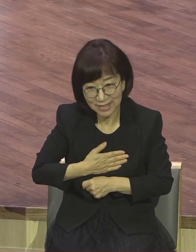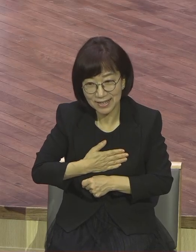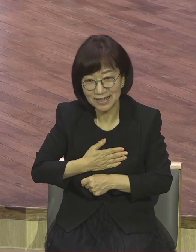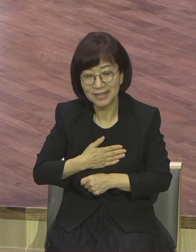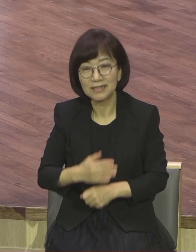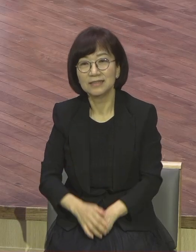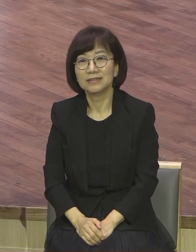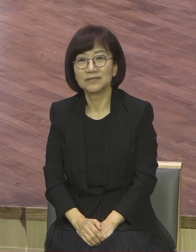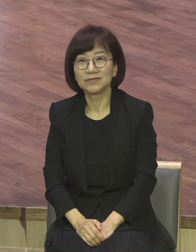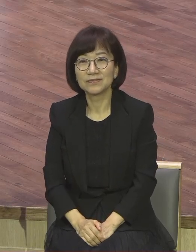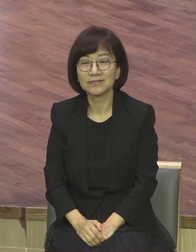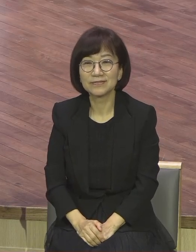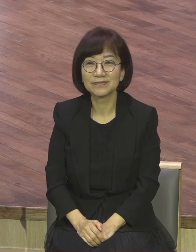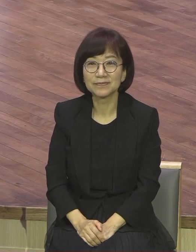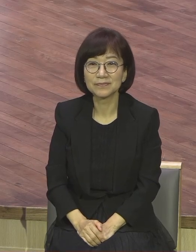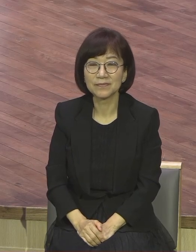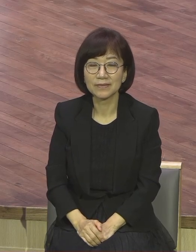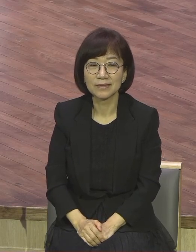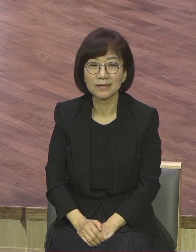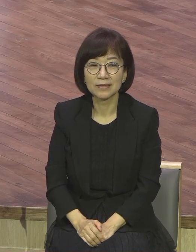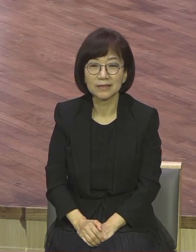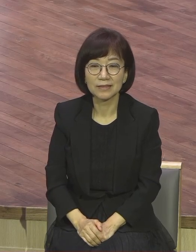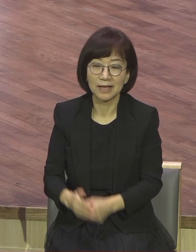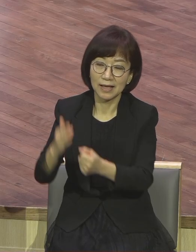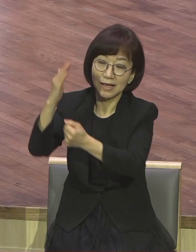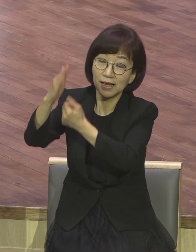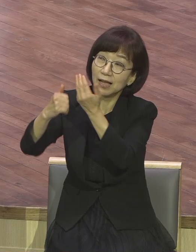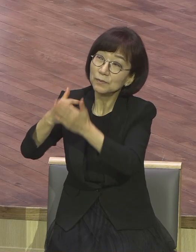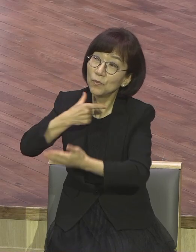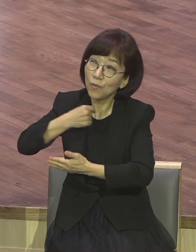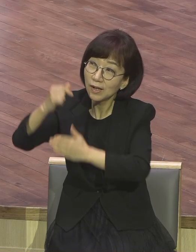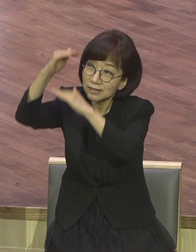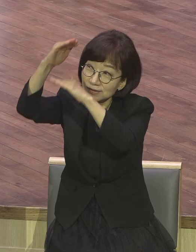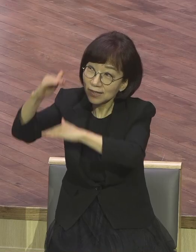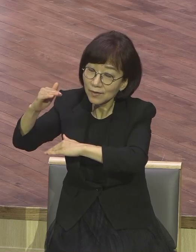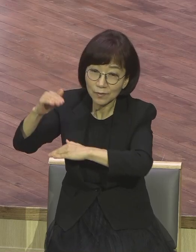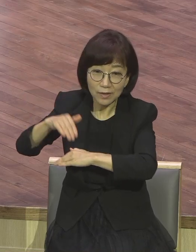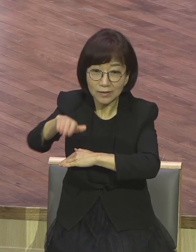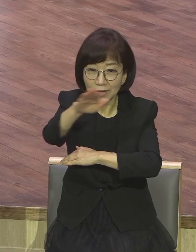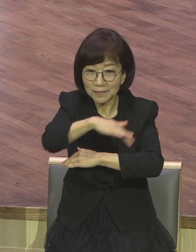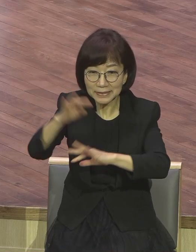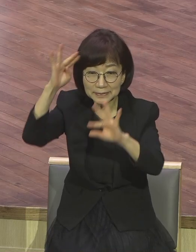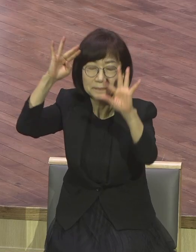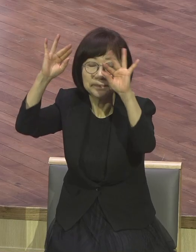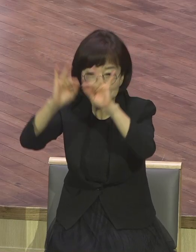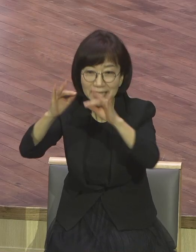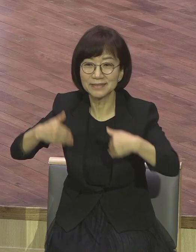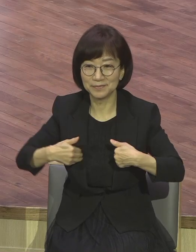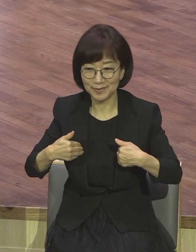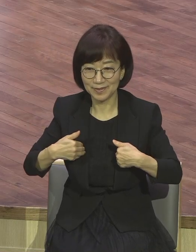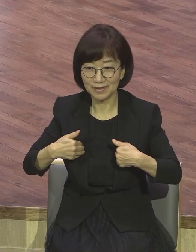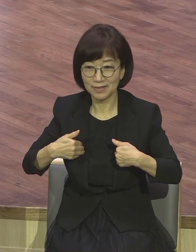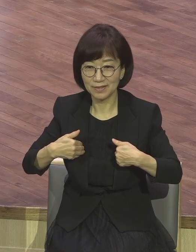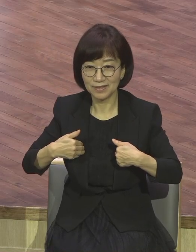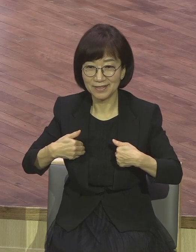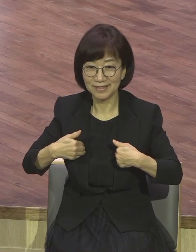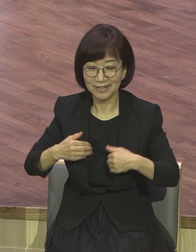그런데 하나님이 원하는 게 방향 빨리 스케일을 이 뭐야 채널을 맞춰야 돼요. 구분해야 KBS 나옵니다.